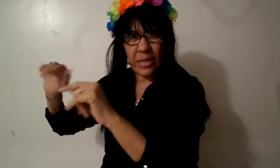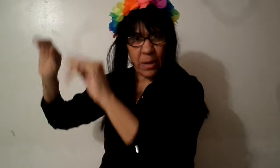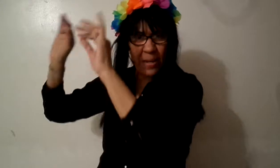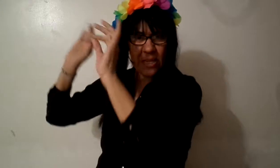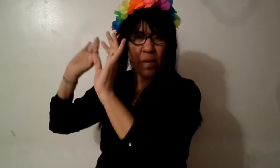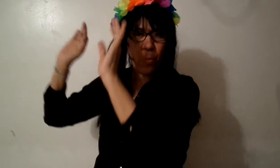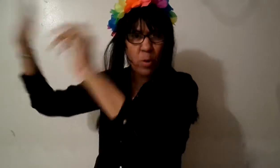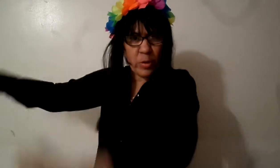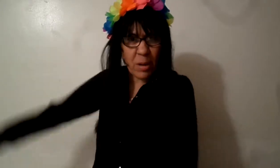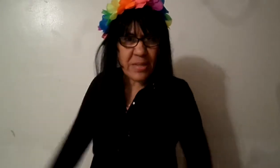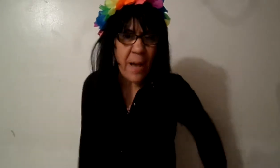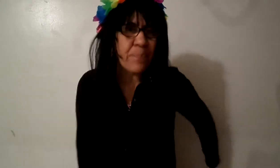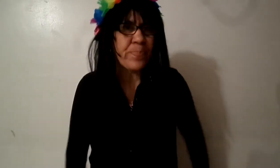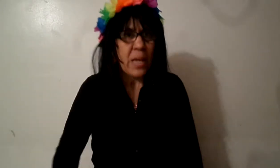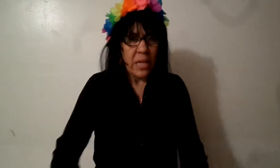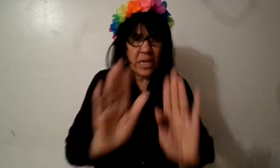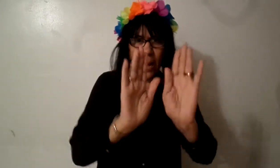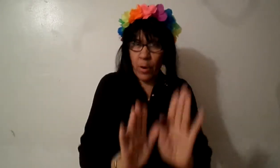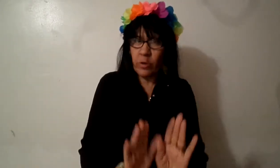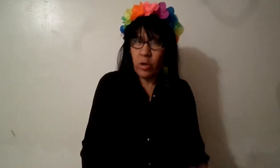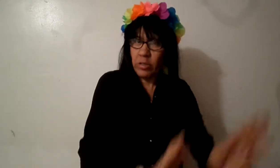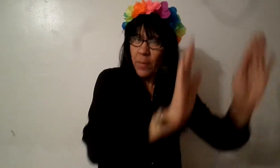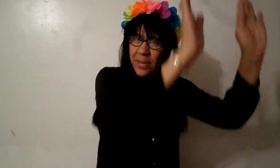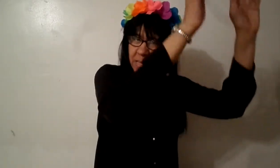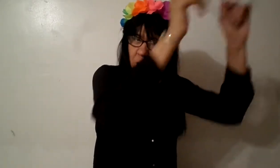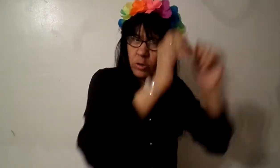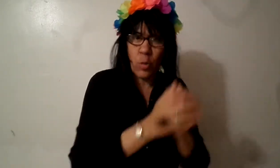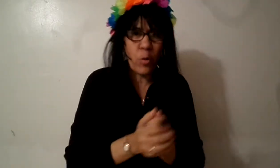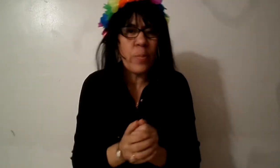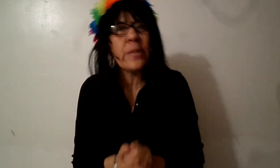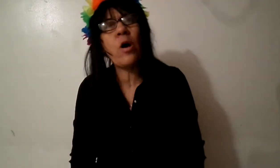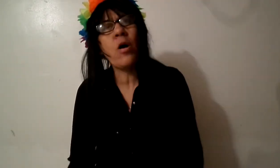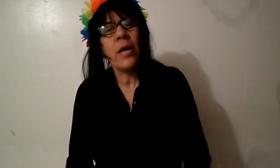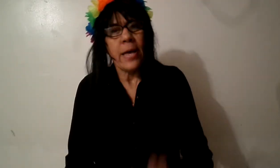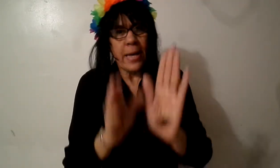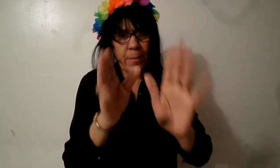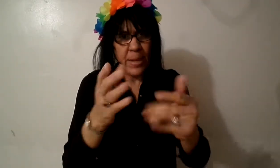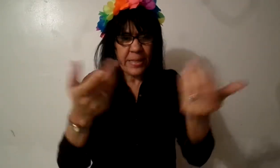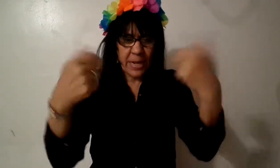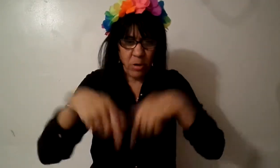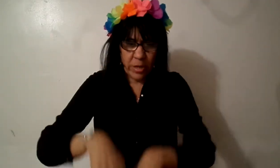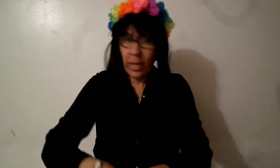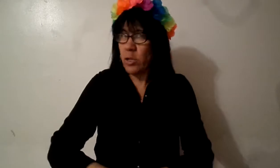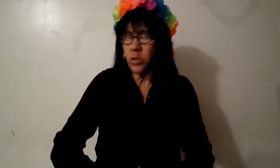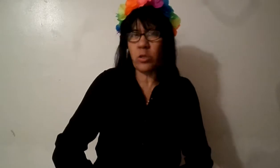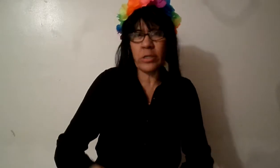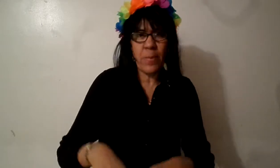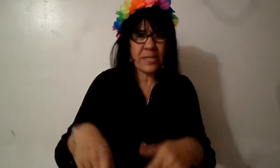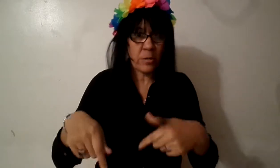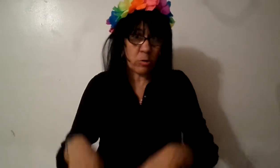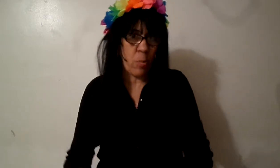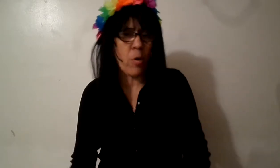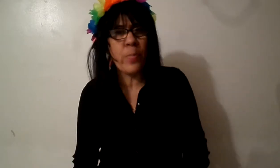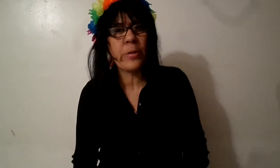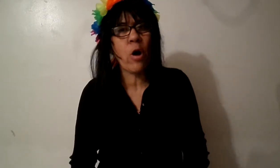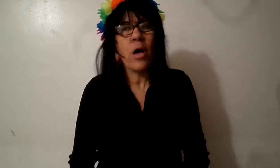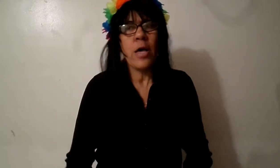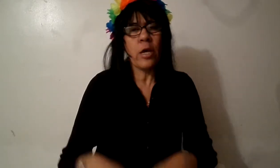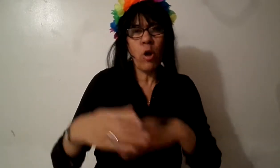treparse en el púlpito allá, ir a Puerto Rico treparse en el otro púlpito venir a los Estados Unidos y treparse en el otro púlpito y los